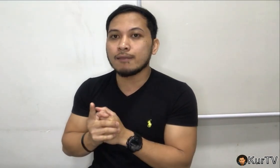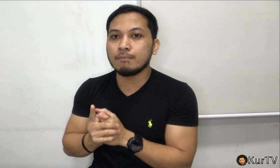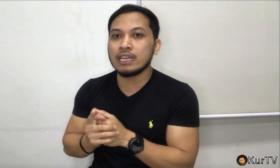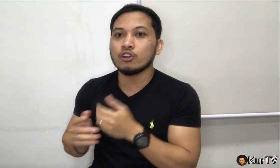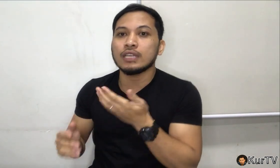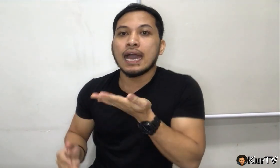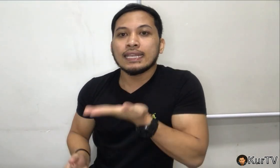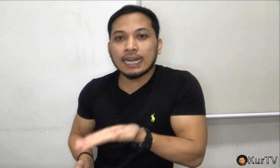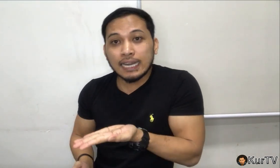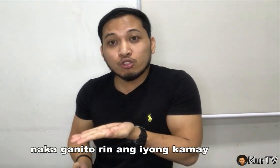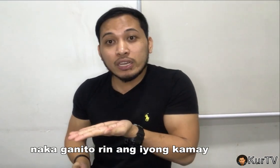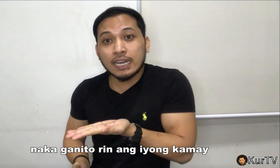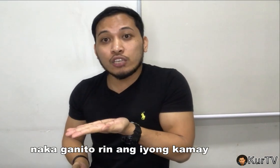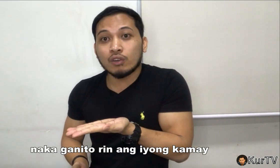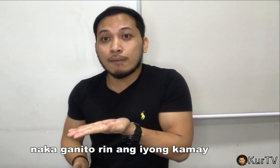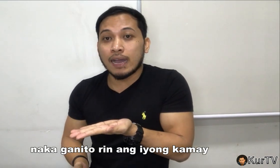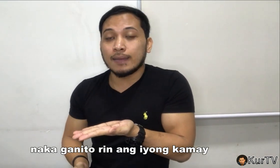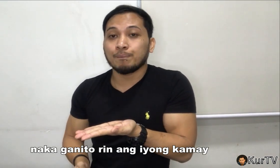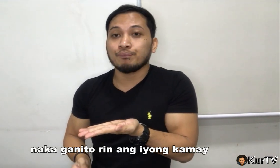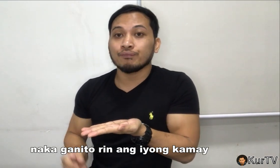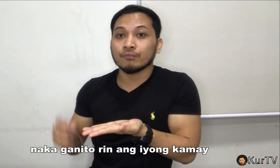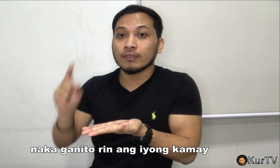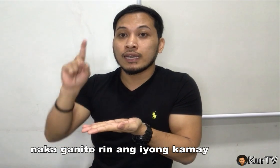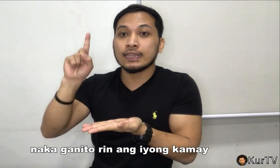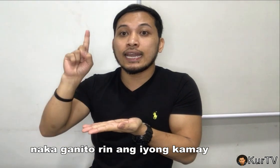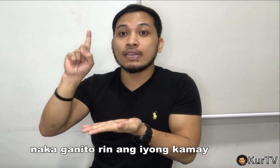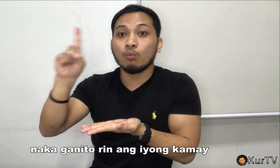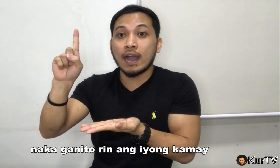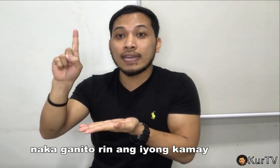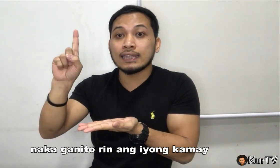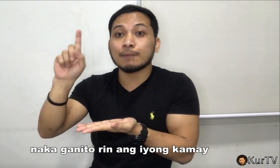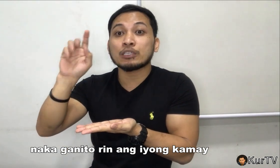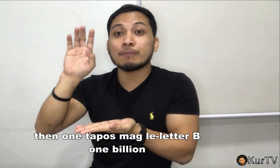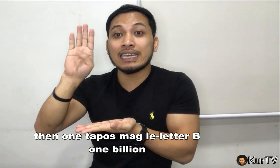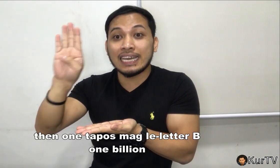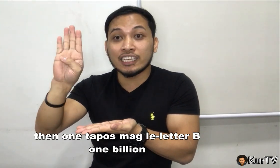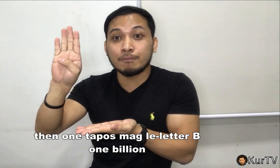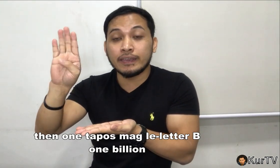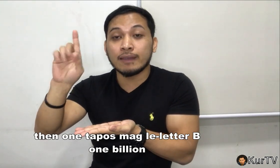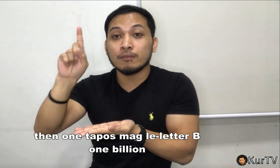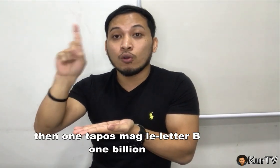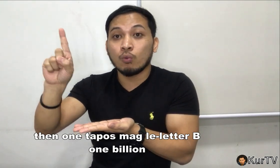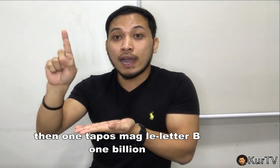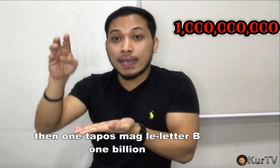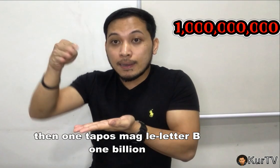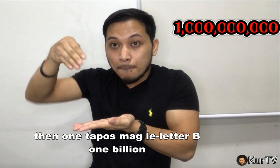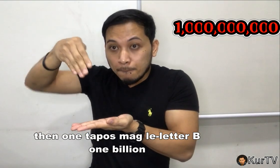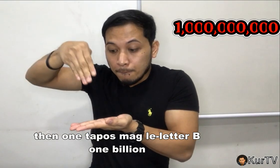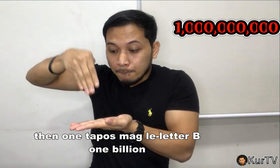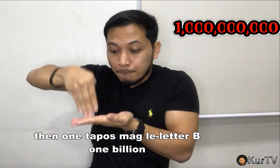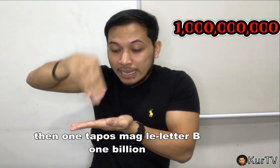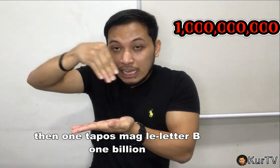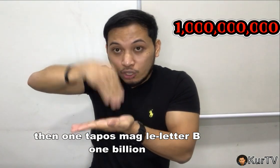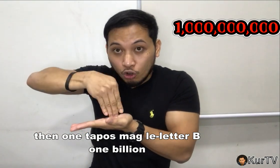1 billion, nakaganto rin ang inyong kamay. then 1, tapos magle-letter B, 1 billion.